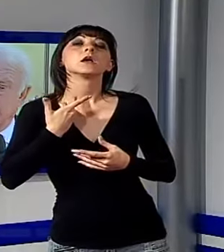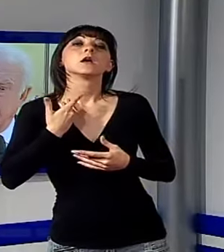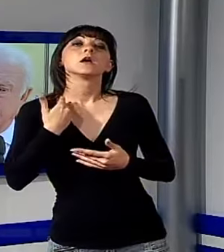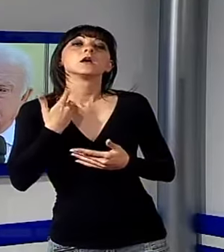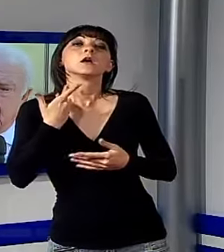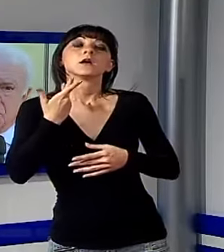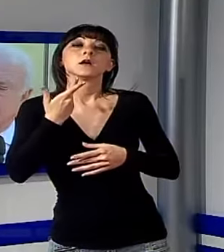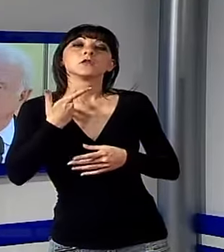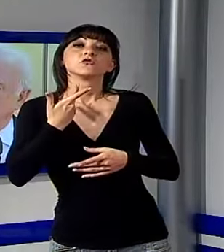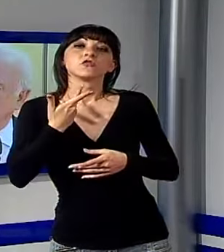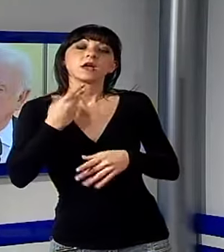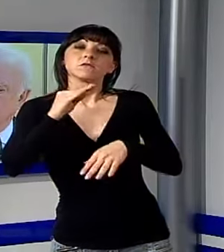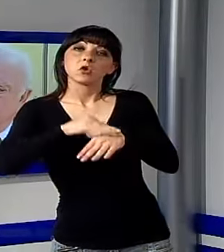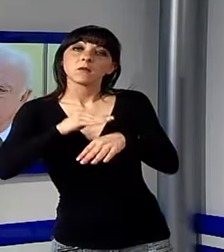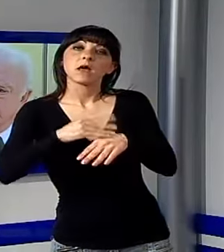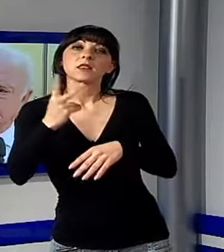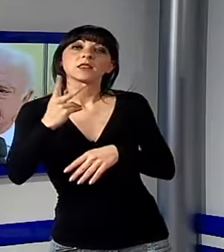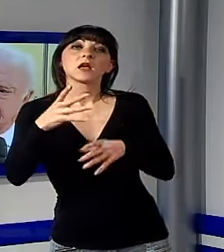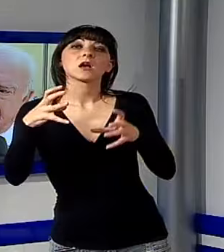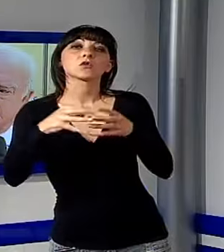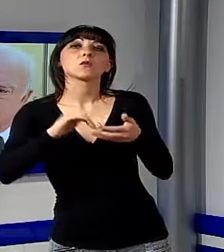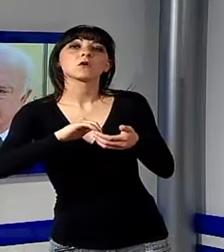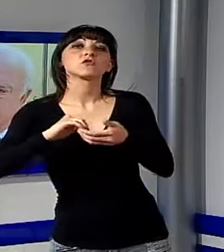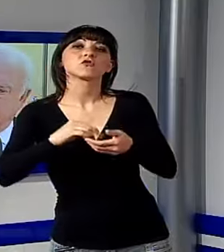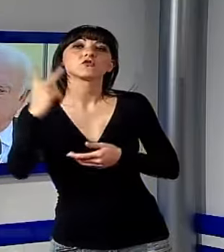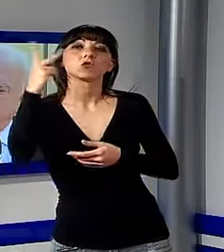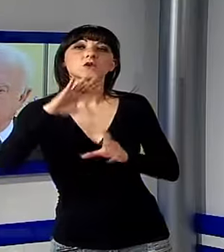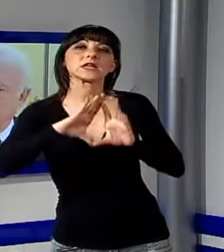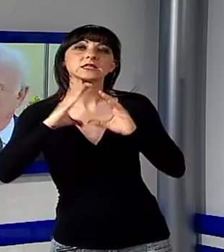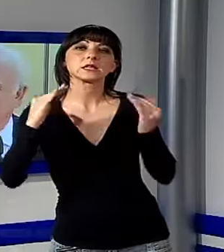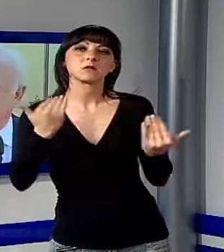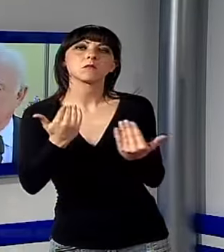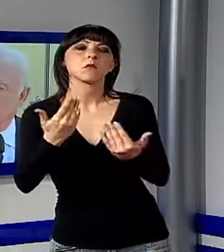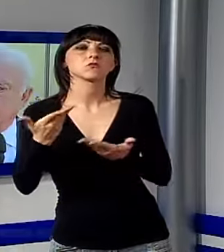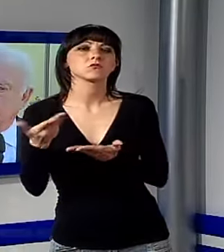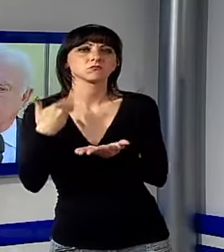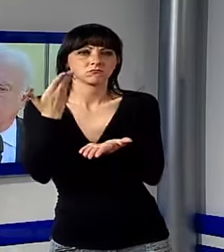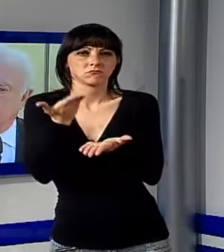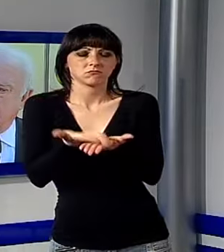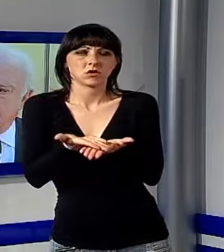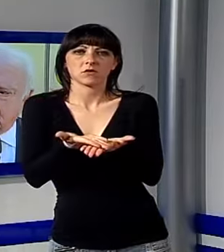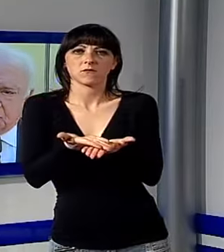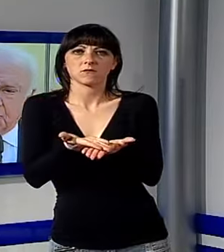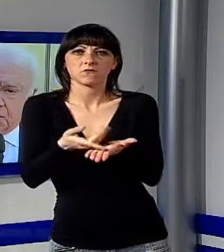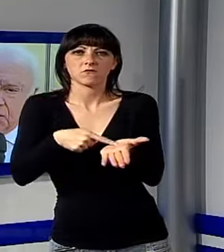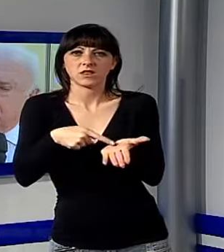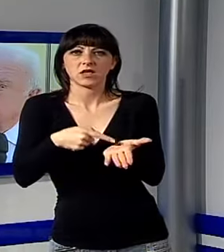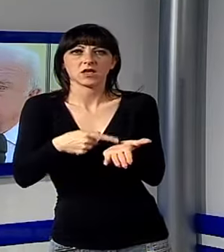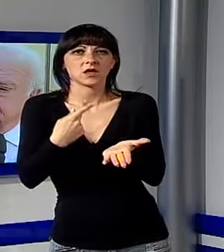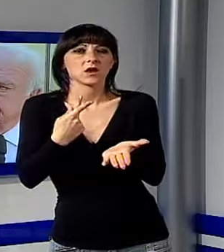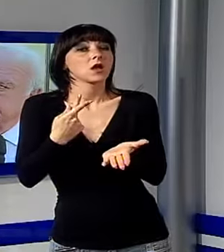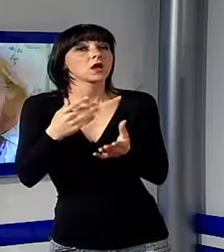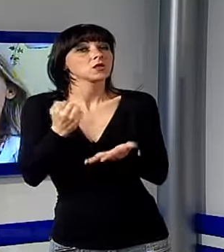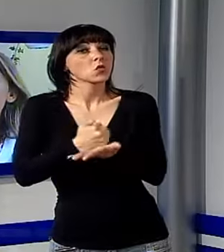dagli lucchesi nel mondo che ci hanno illustrato questi documenti e la Fondazione ha ritenuto opportuno contribuire anche a